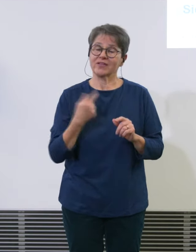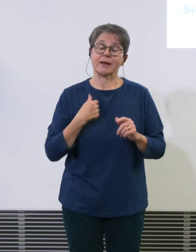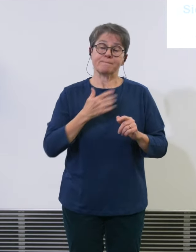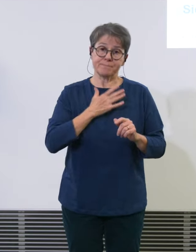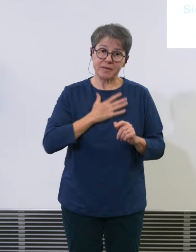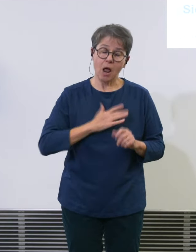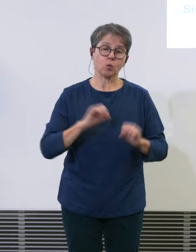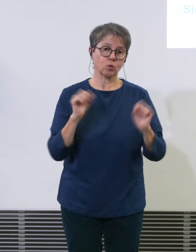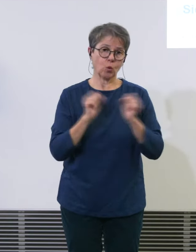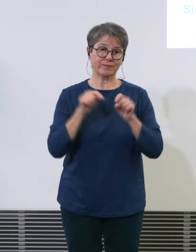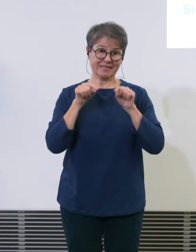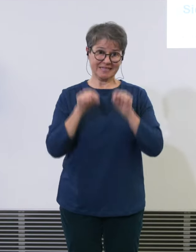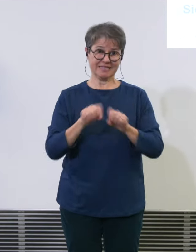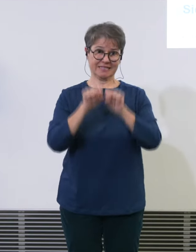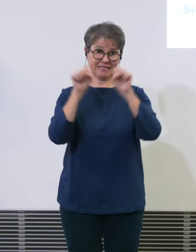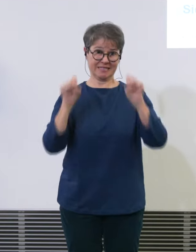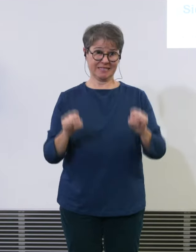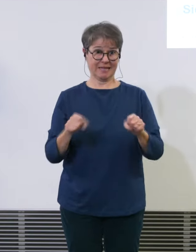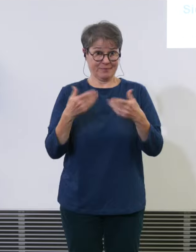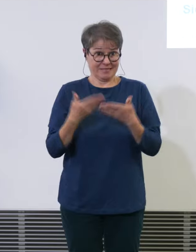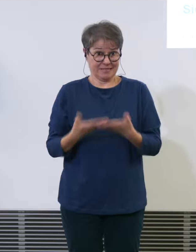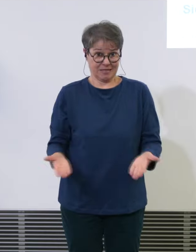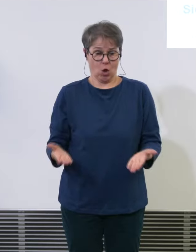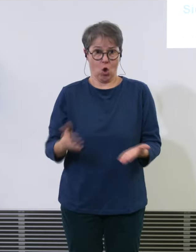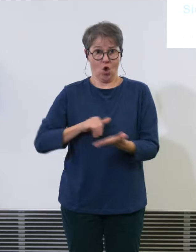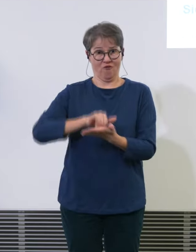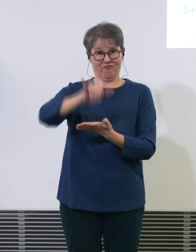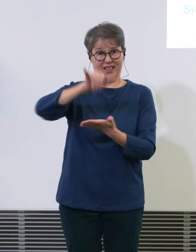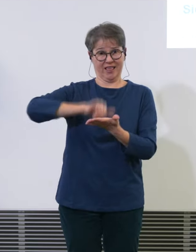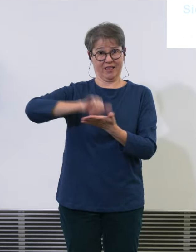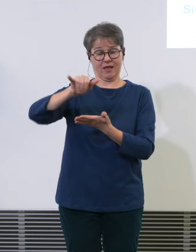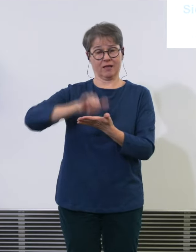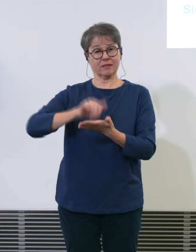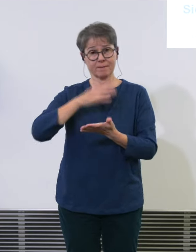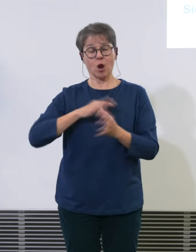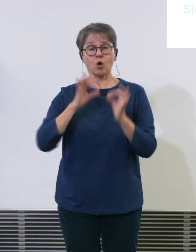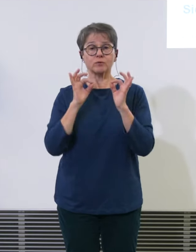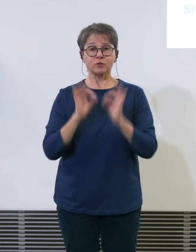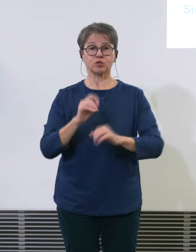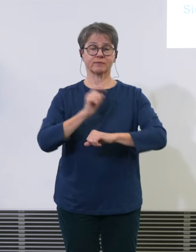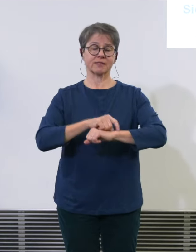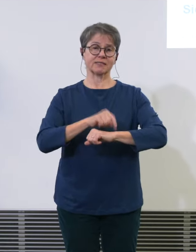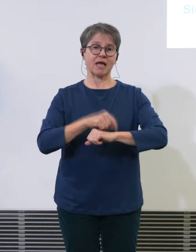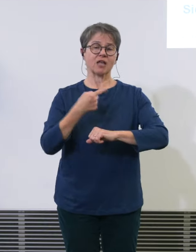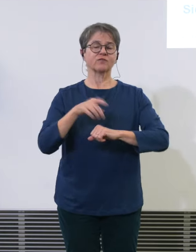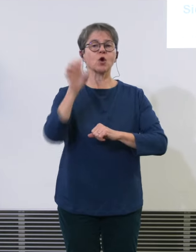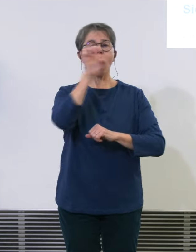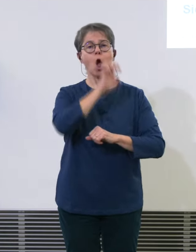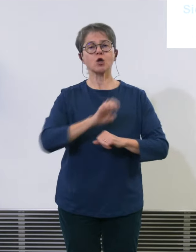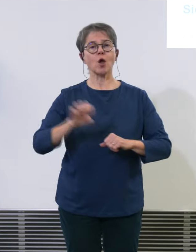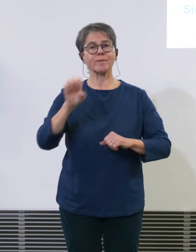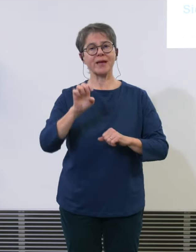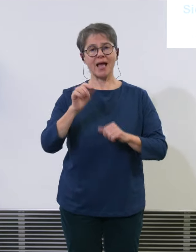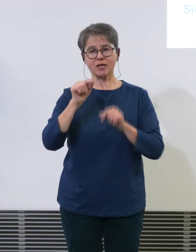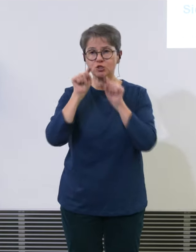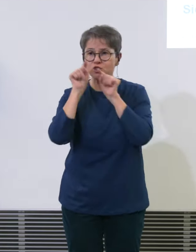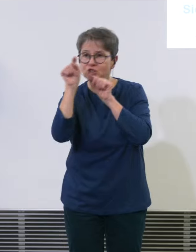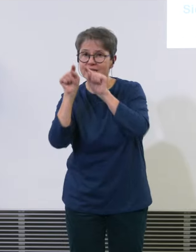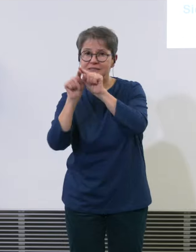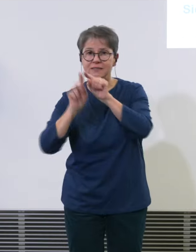wir auch die Betriebszeiten haben es braucht eine gewisse Zeit dass wir an europäische Destination machen wir dreimal am Tag können hinfliegen und wieder zurück Paris ist